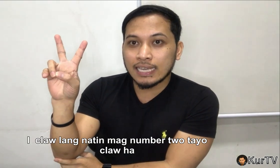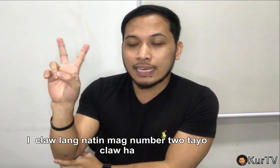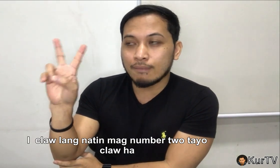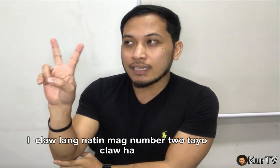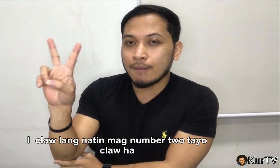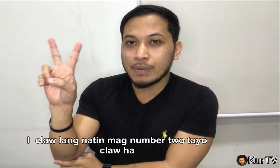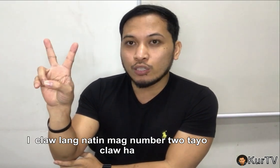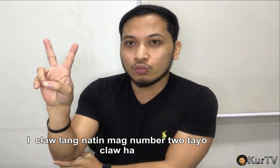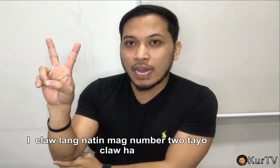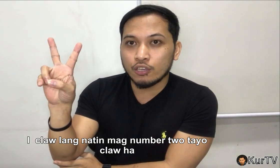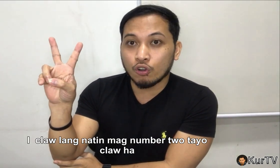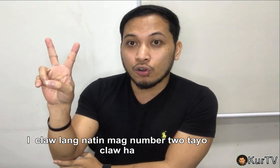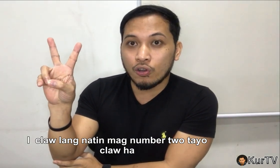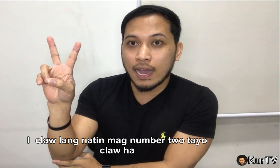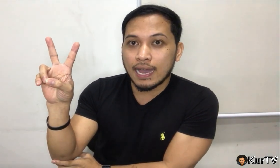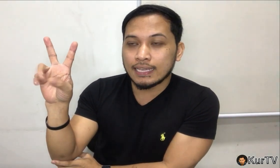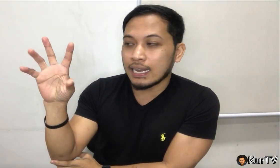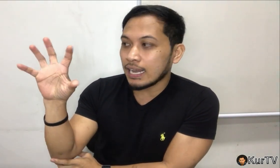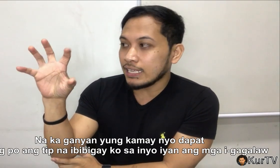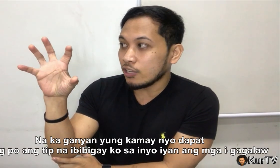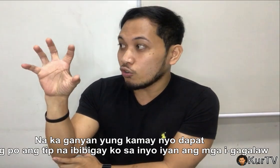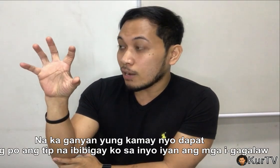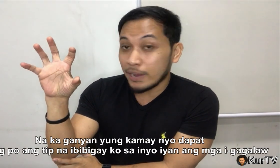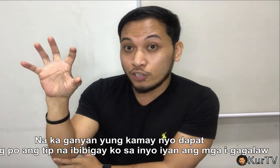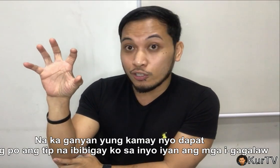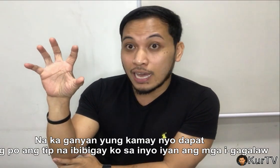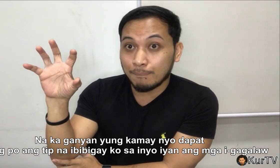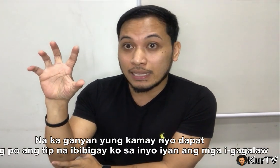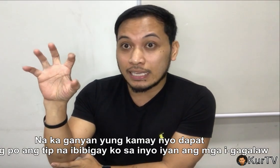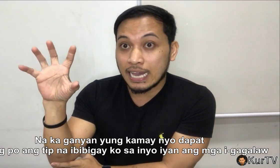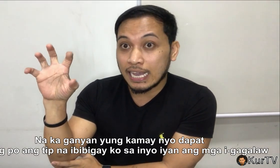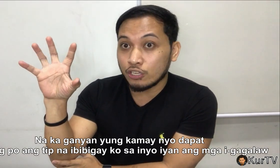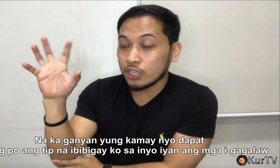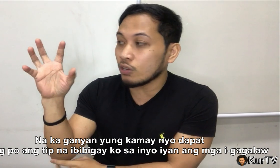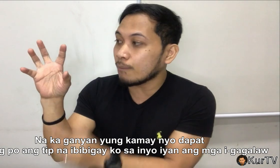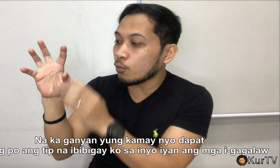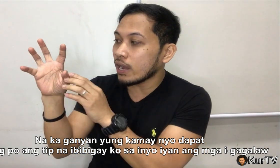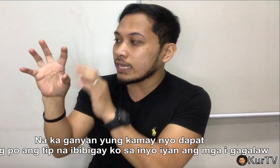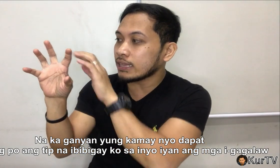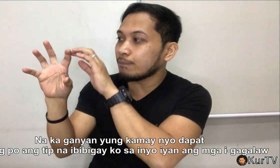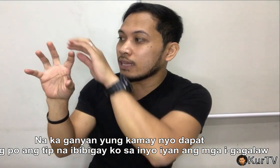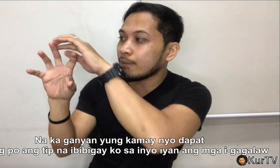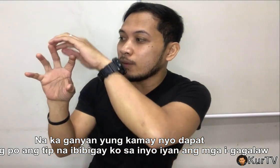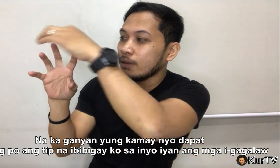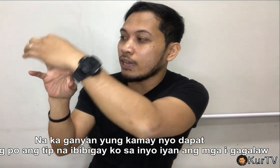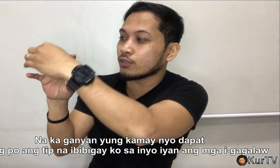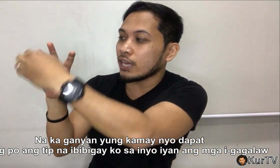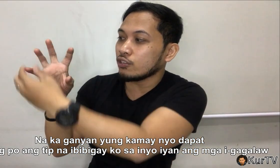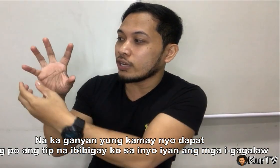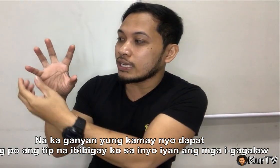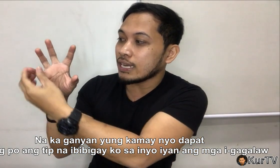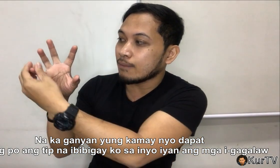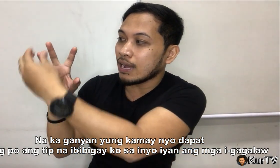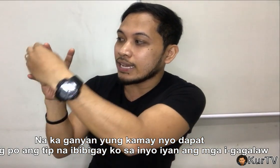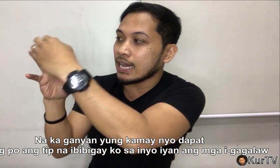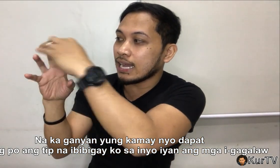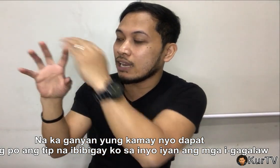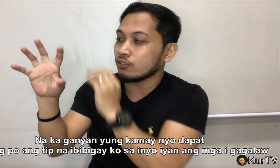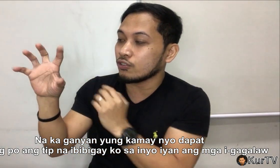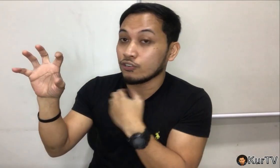natin. Mag number 2 tayo, claw, ha? nakaganyan yung kamay nyo, dapat. Ito lang po ang tip na bibigay ko sa inyo. Yan ang mga igagalaw nyo.